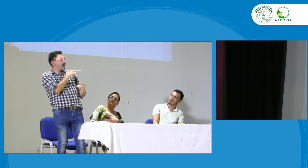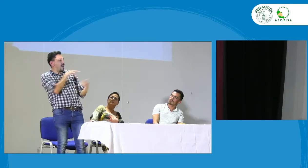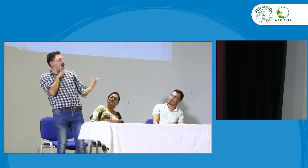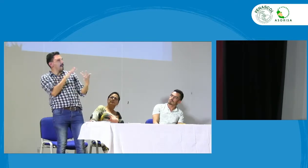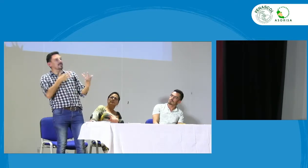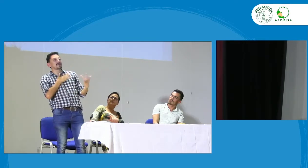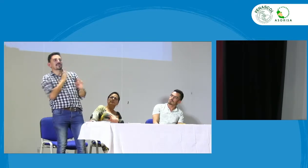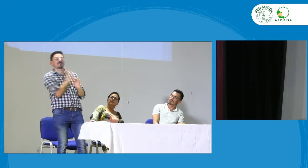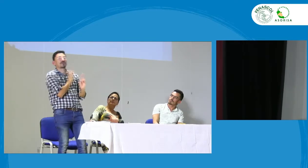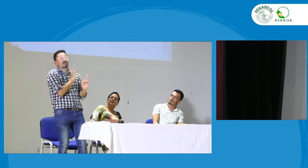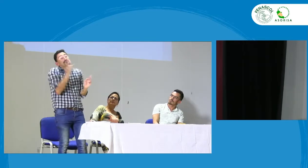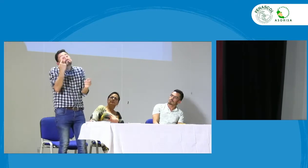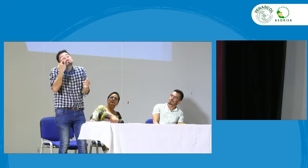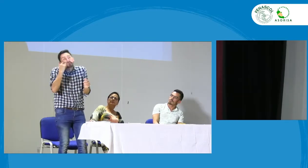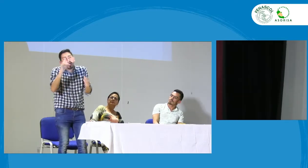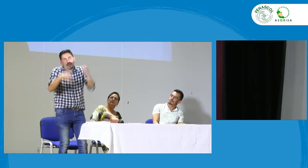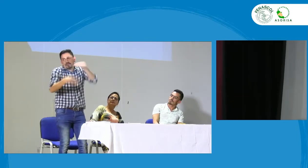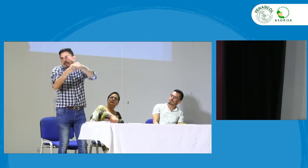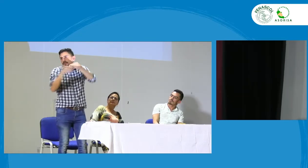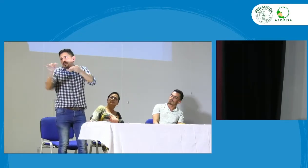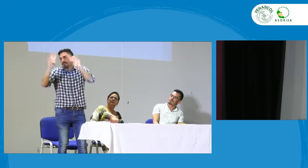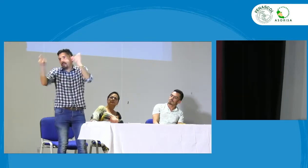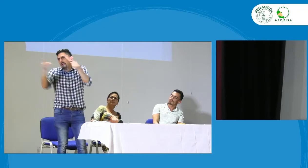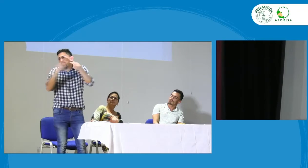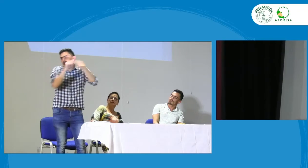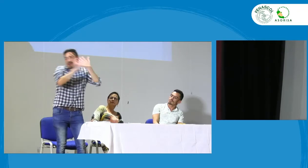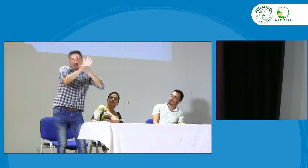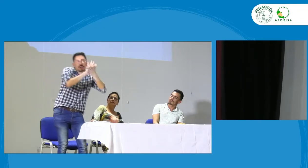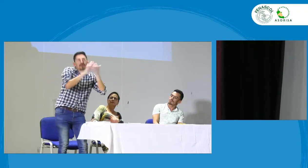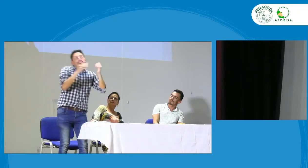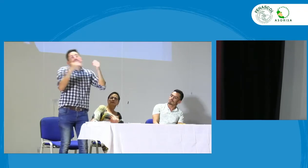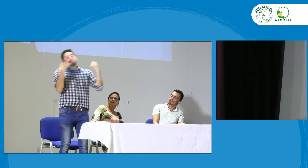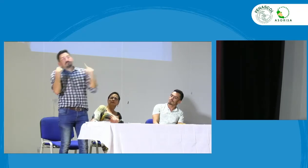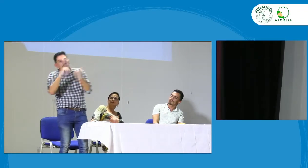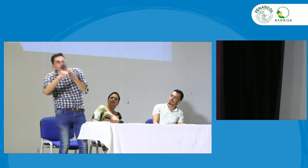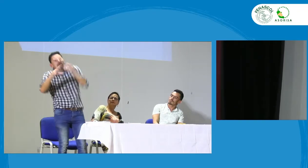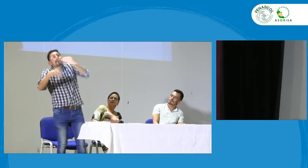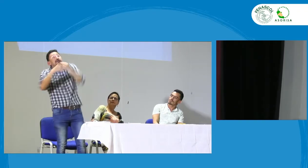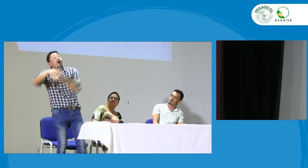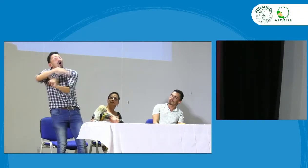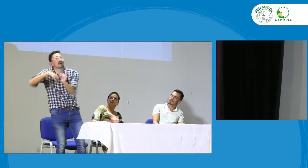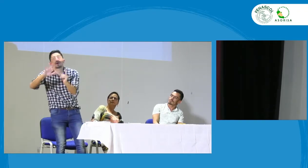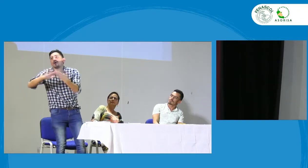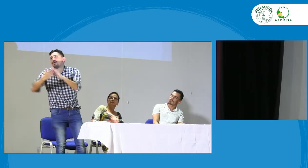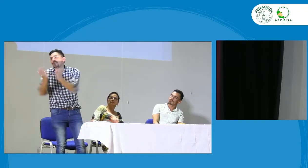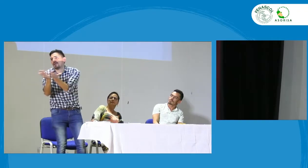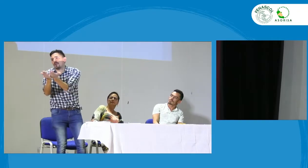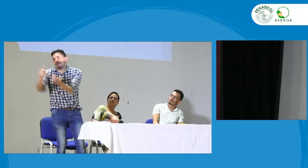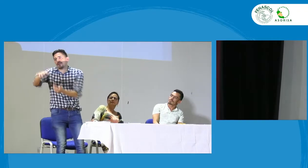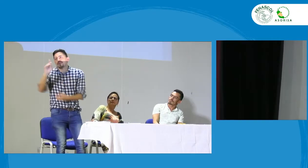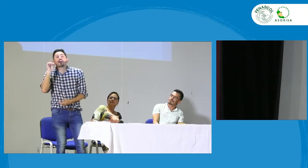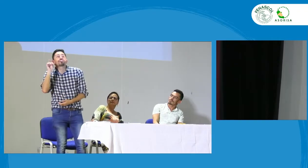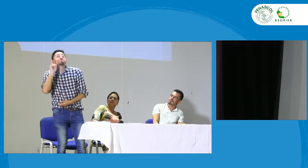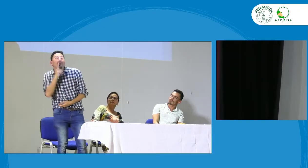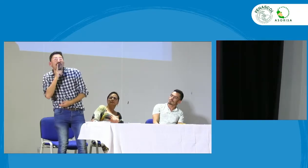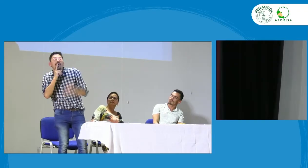importante esto y después una respuesta obviamente a lo que se está hablando que sea pues en lengua de señas en español